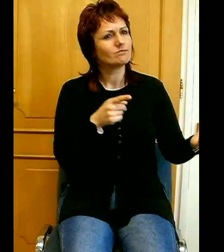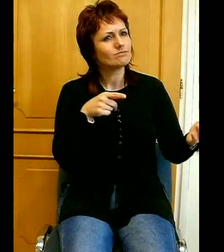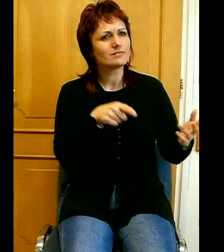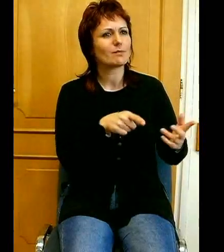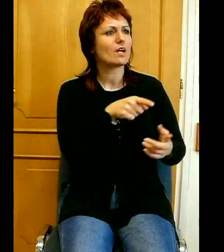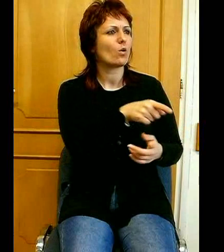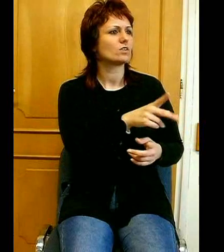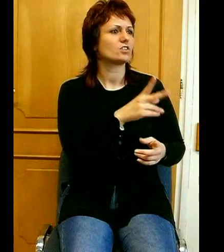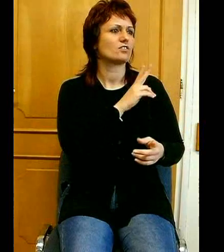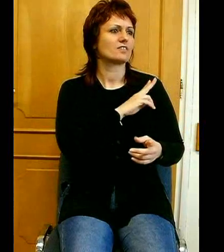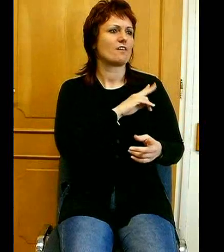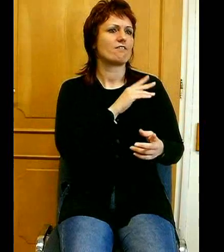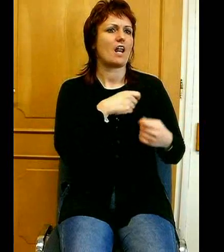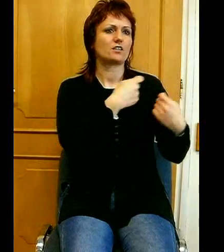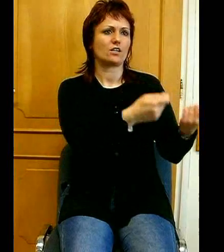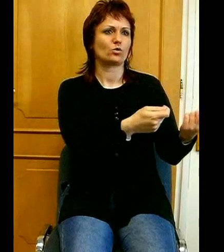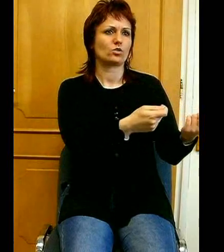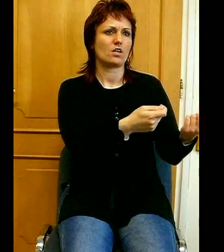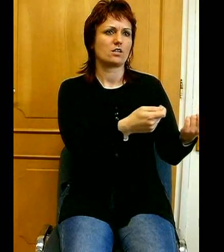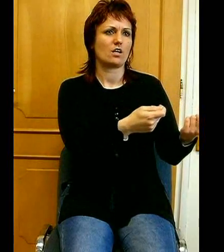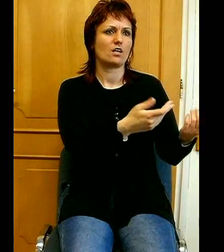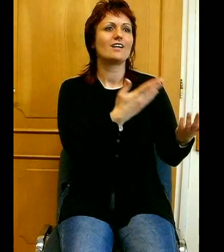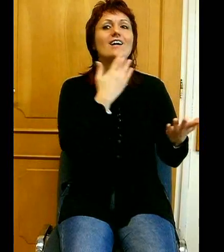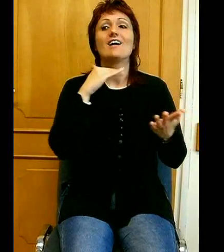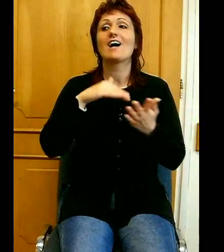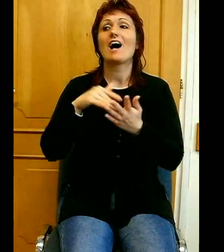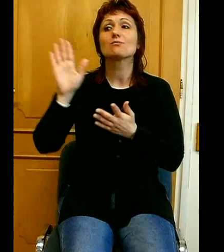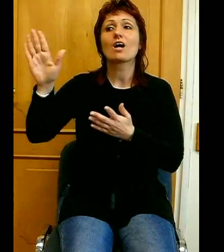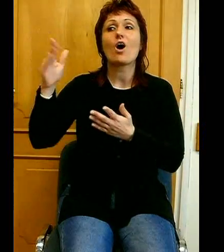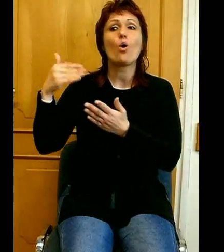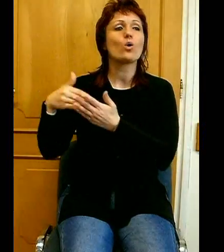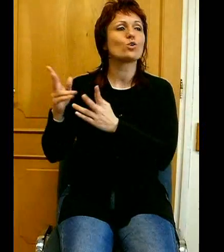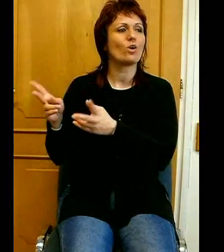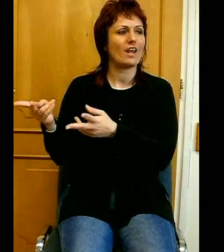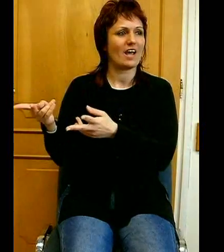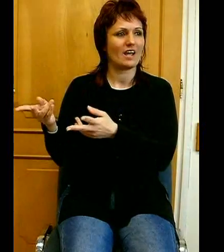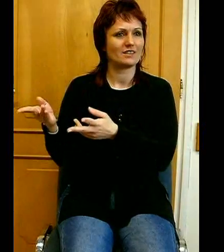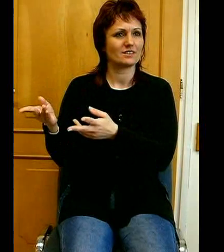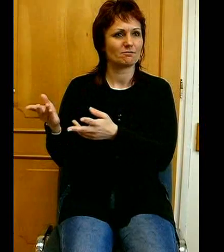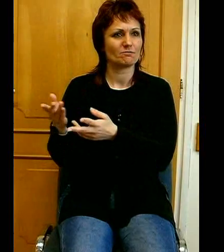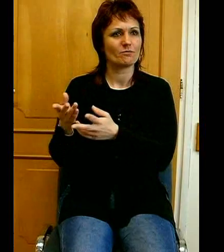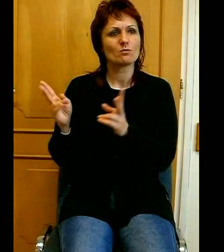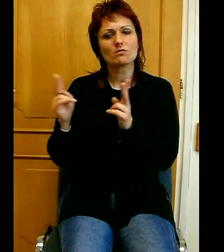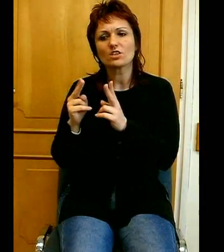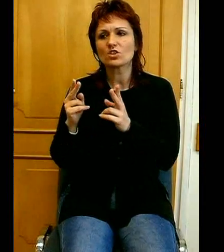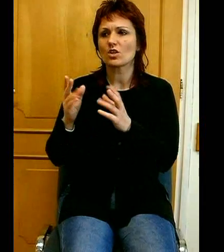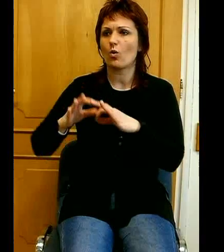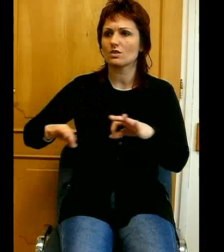az ő népének. Hát még ha otthon lehet és a maga kicsi országában a maga népének a jövő hűt